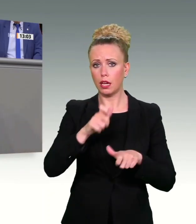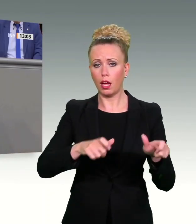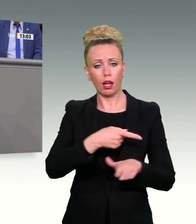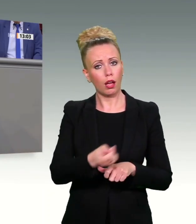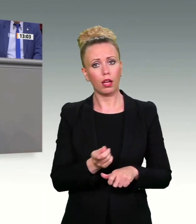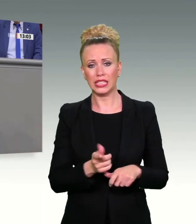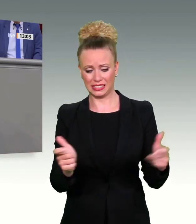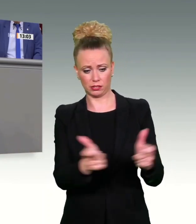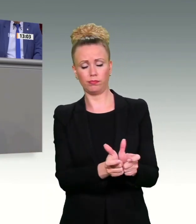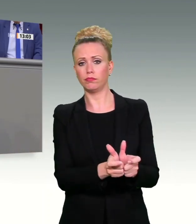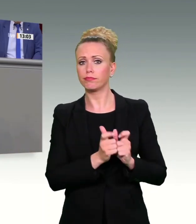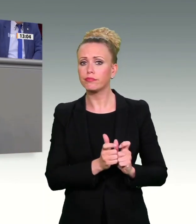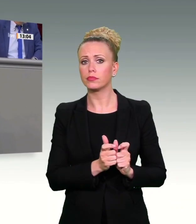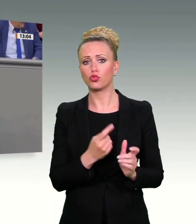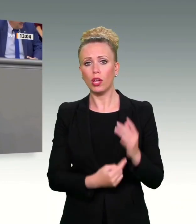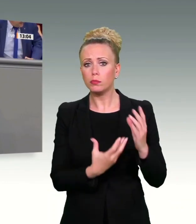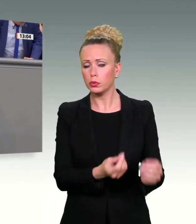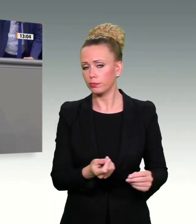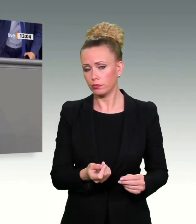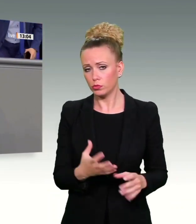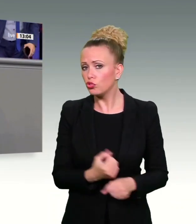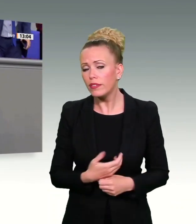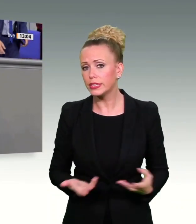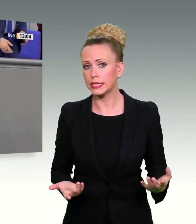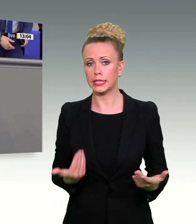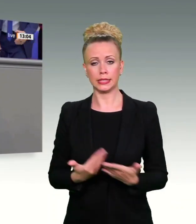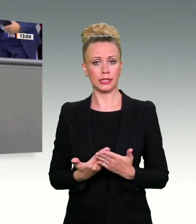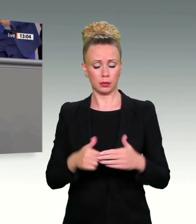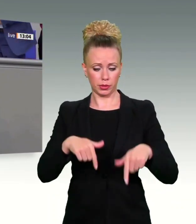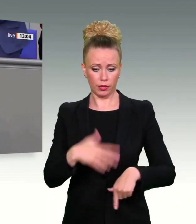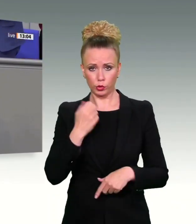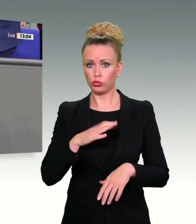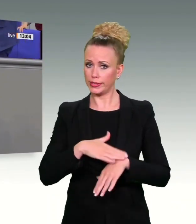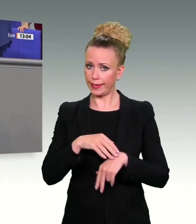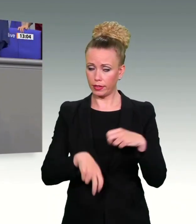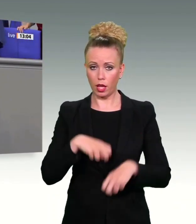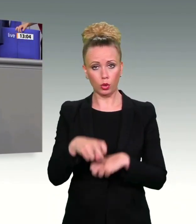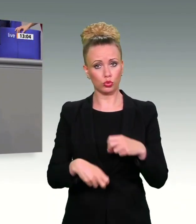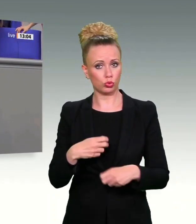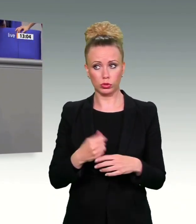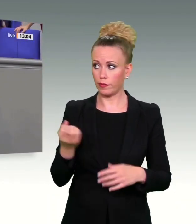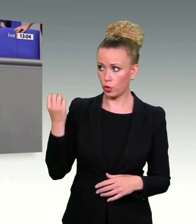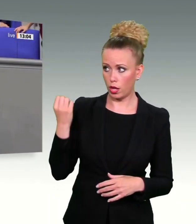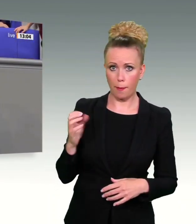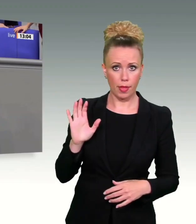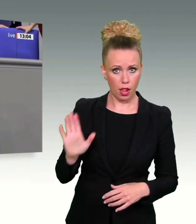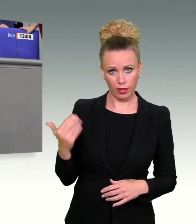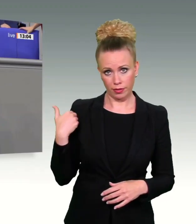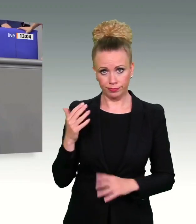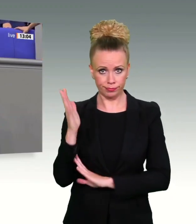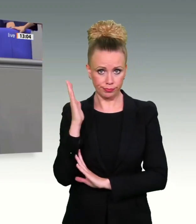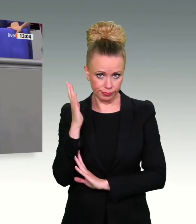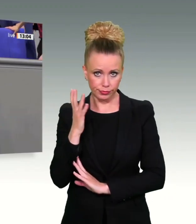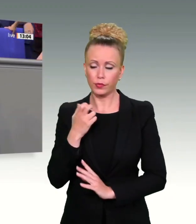Und ich will daher meine Minuten nutzen, die Ampelbeiträge in dieser Debatte gern noch mal mit vier